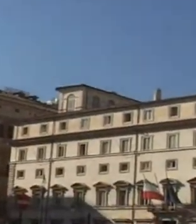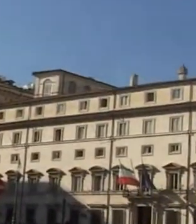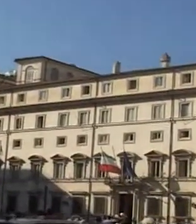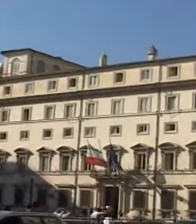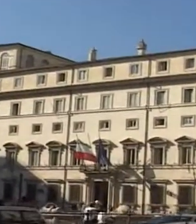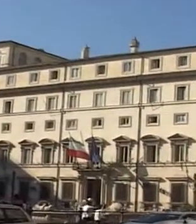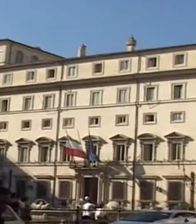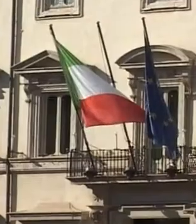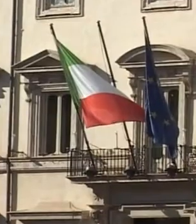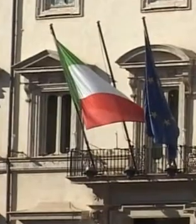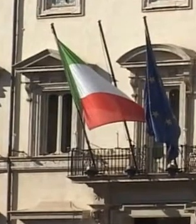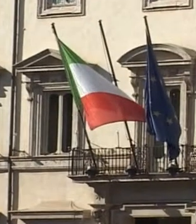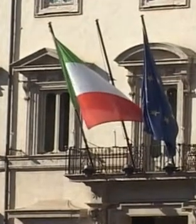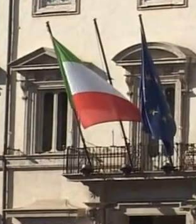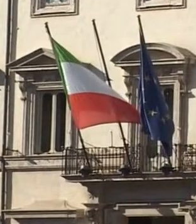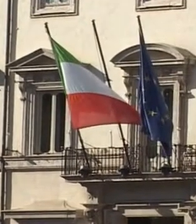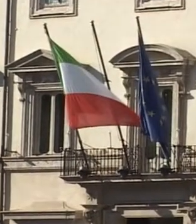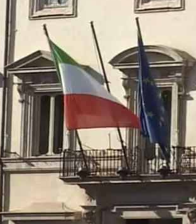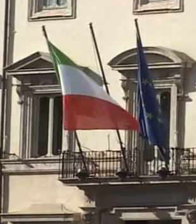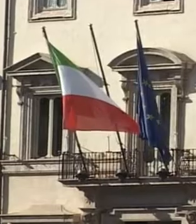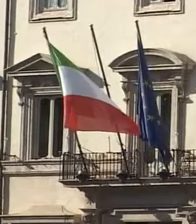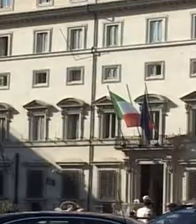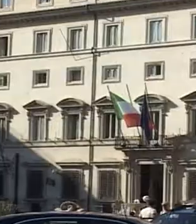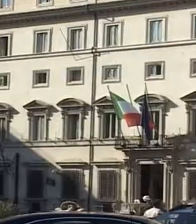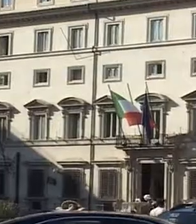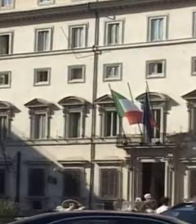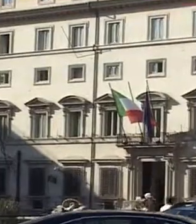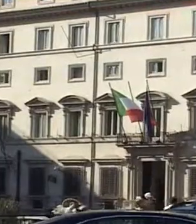con la situazione della pandemia. Zaia incontrerà alcuni ministri nelle prossime settimane.